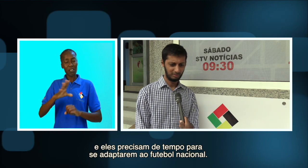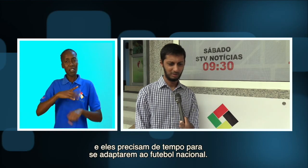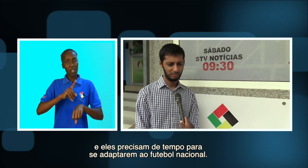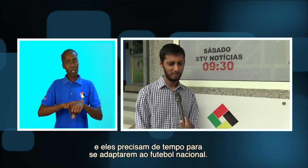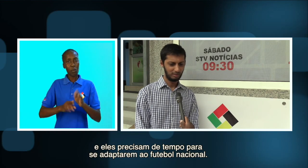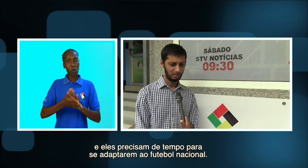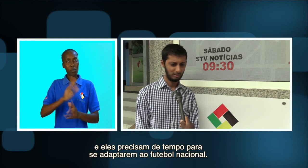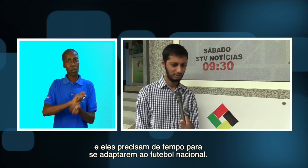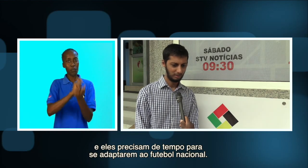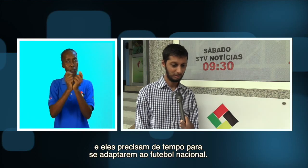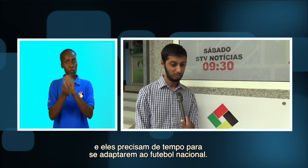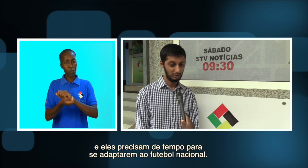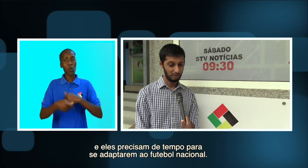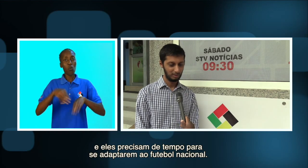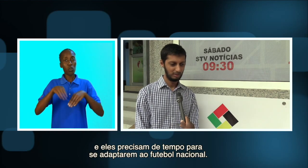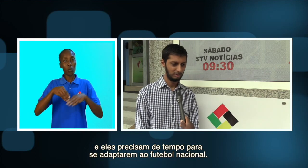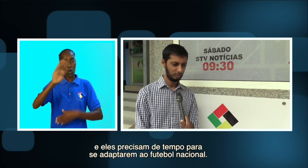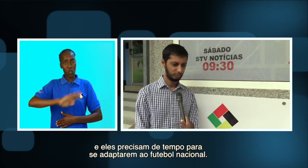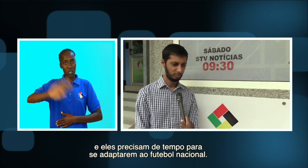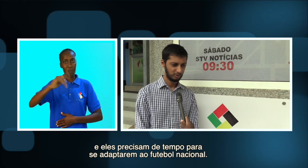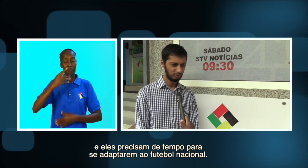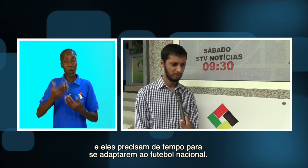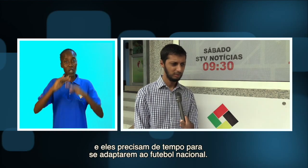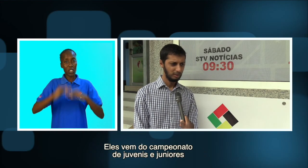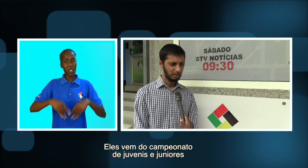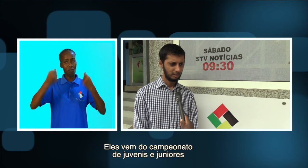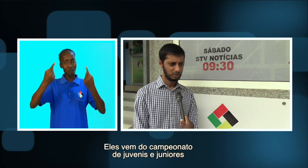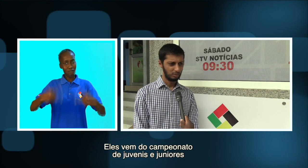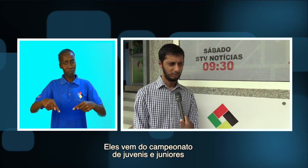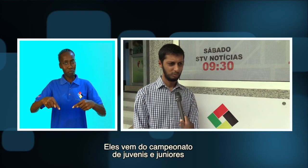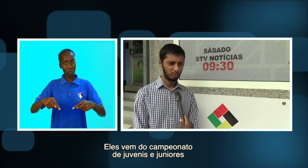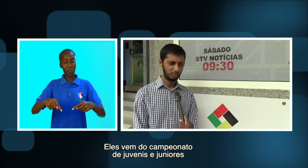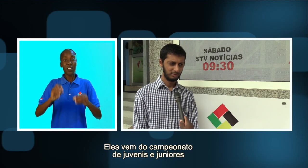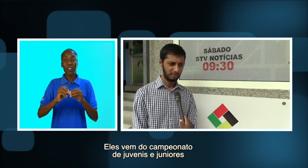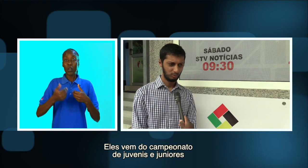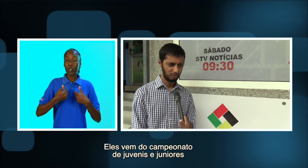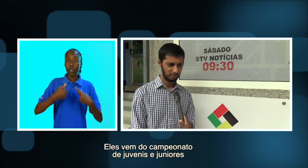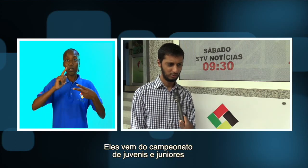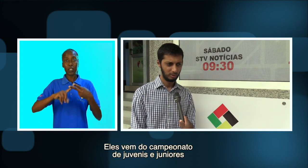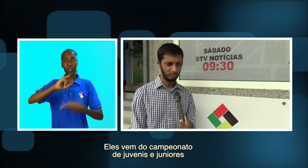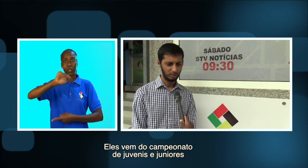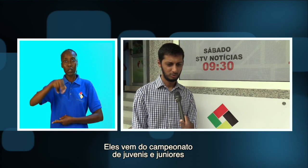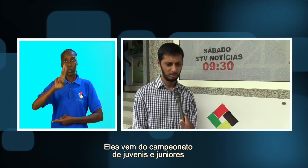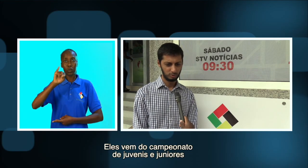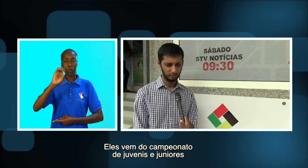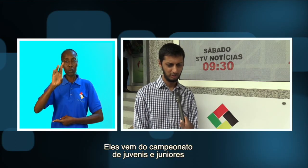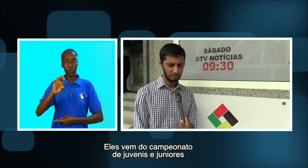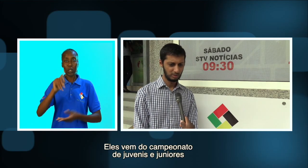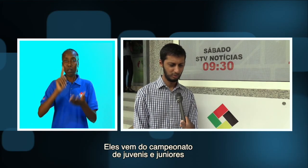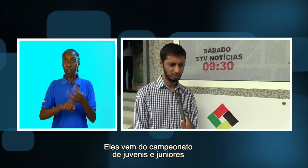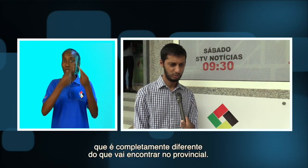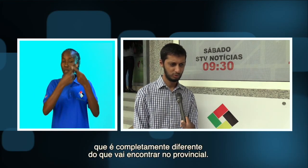tempo para se adaptar àquilo que é o futebol nacional. Eles estão a ver de uma competição que são campeonatos de